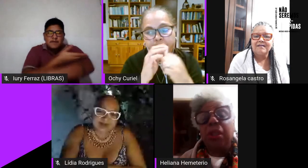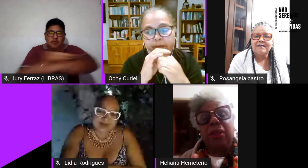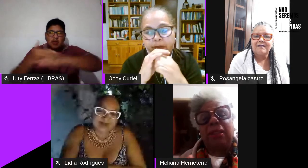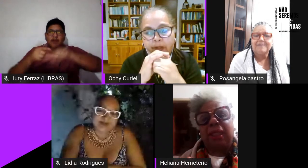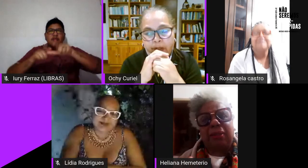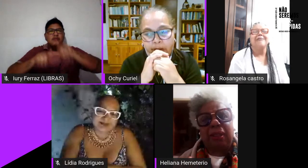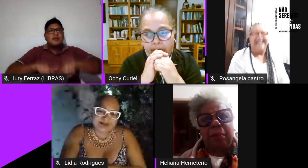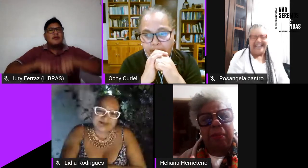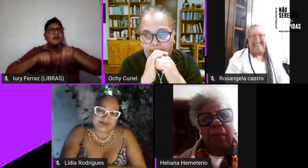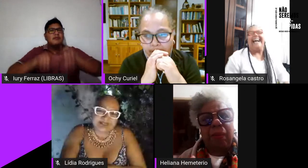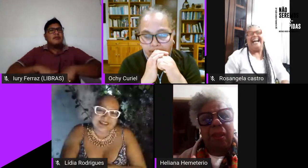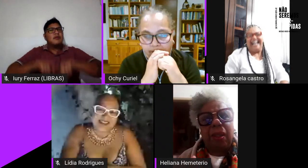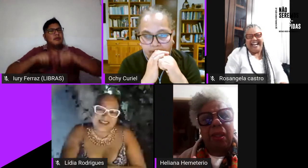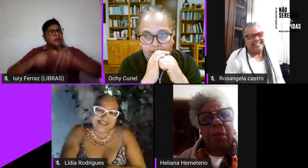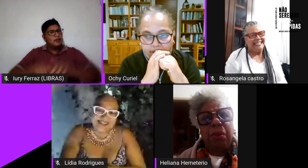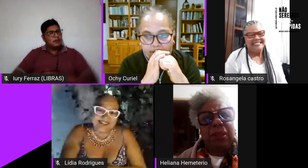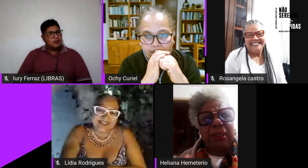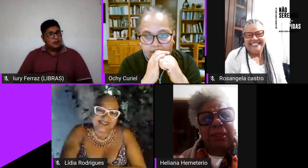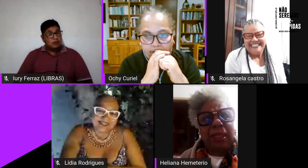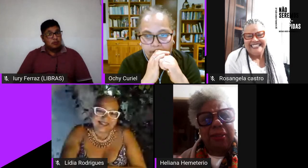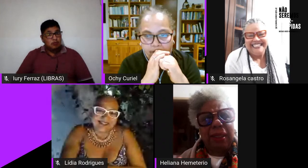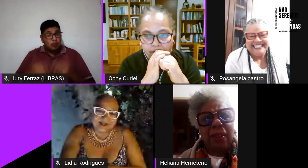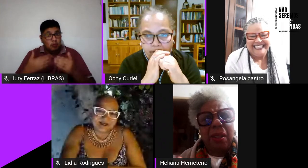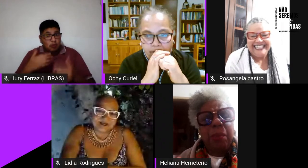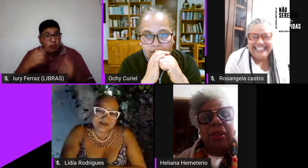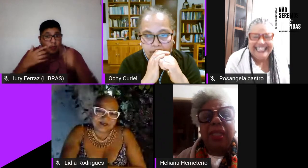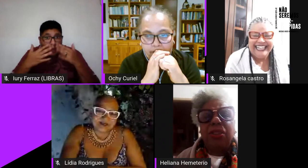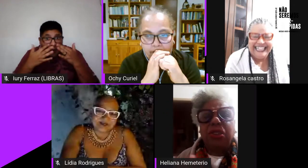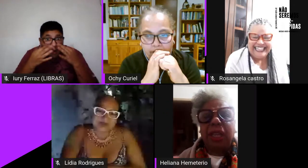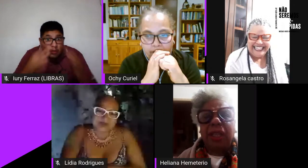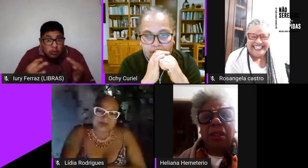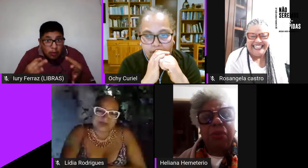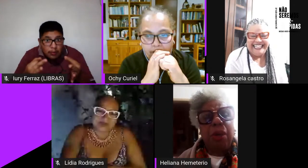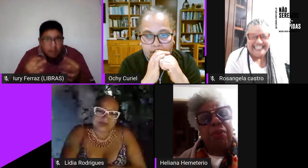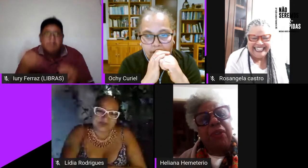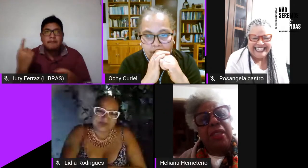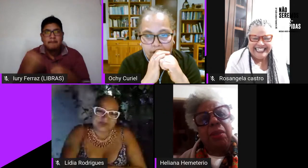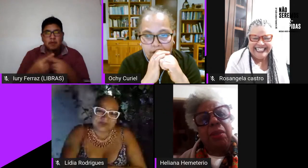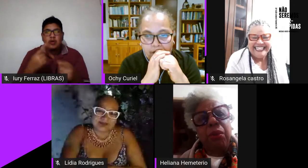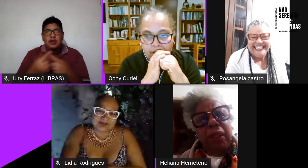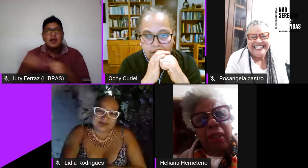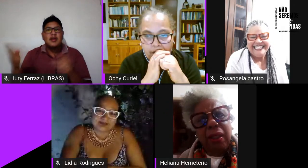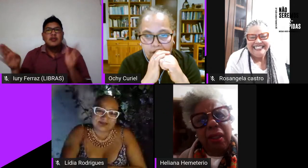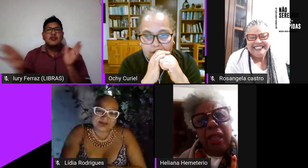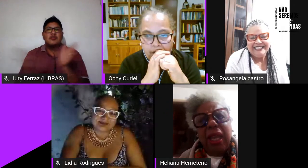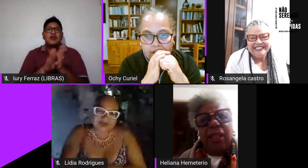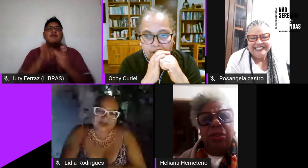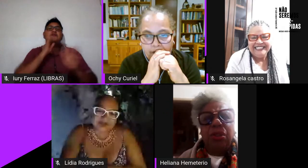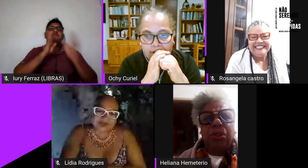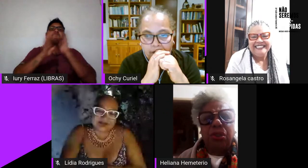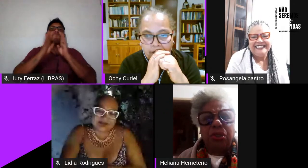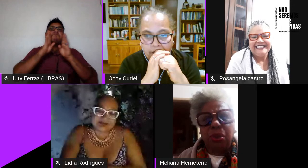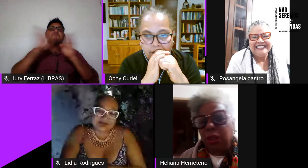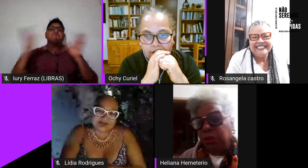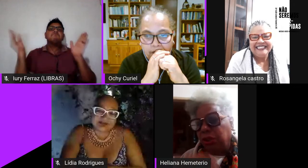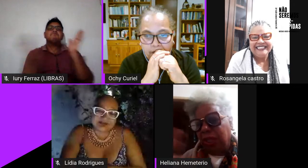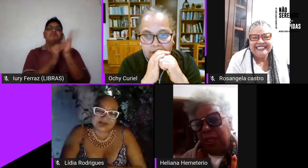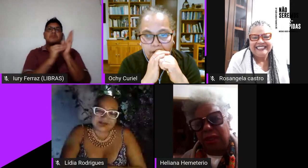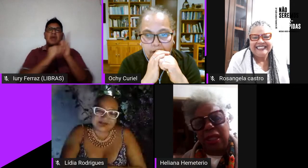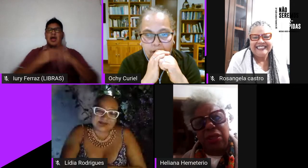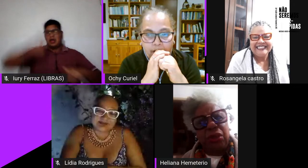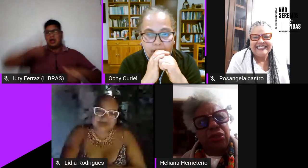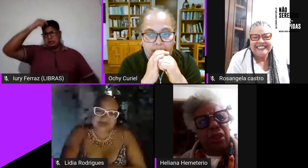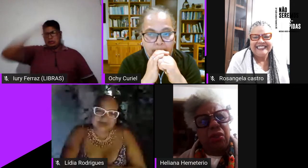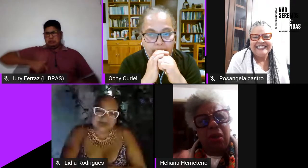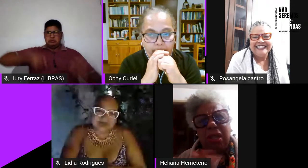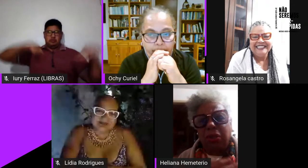muito atenta muito atenta porque eles chegam vão pro facebook e aí eu sou de Oxum eu sou de